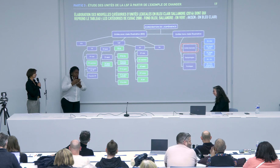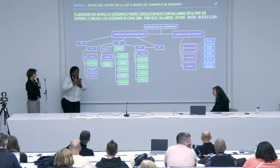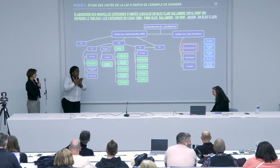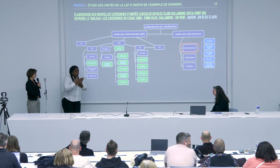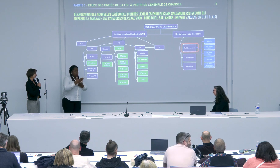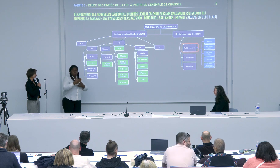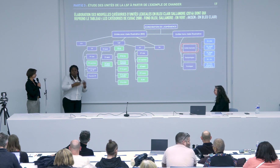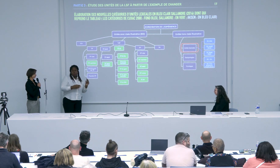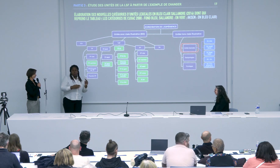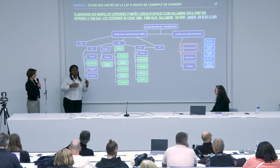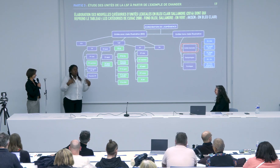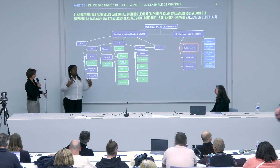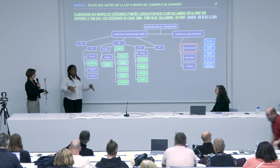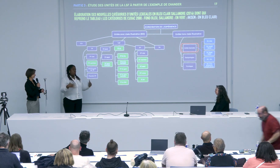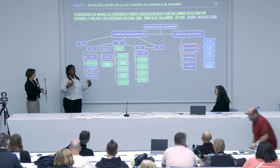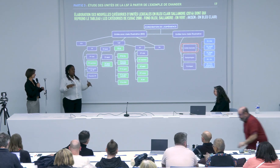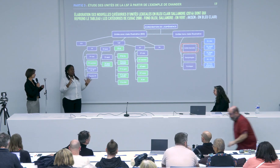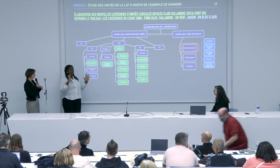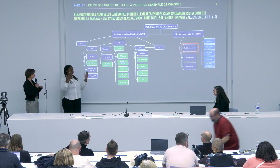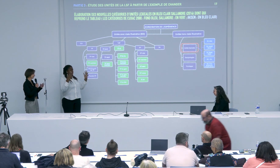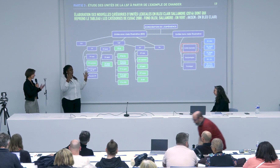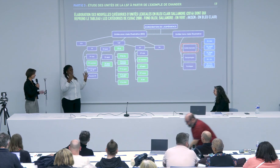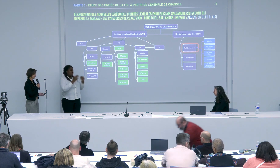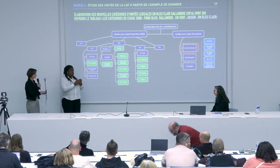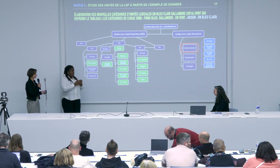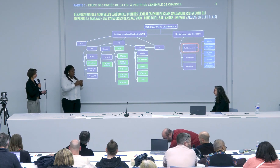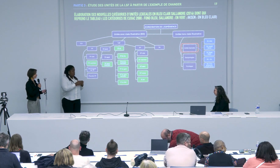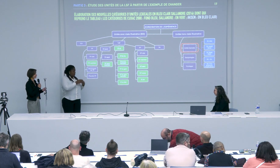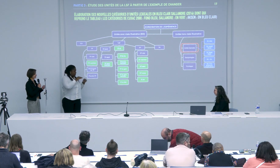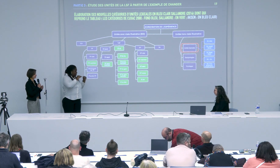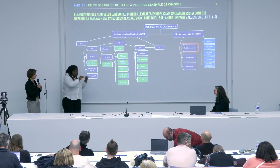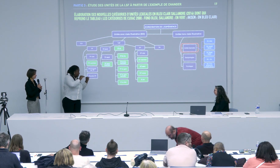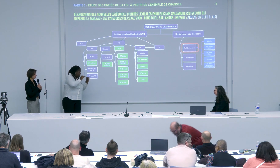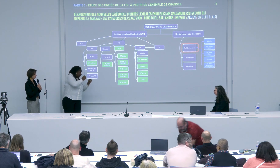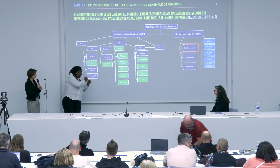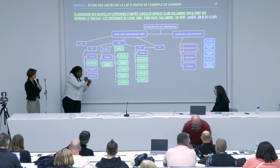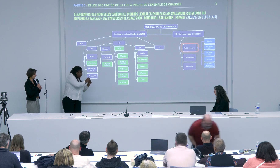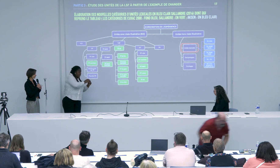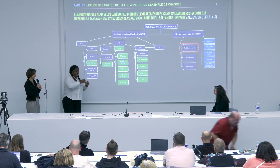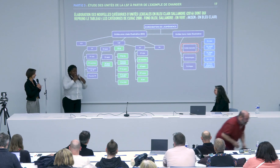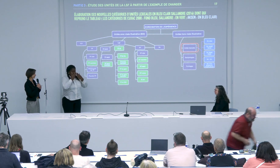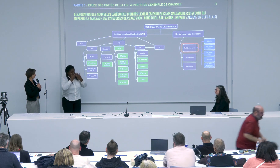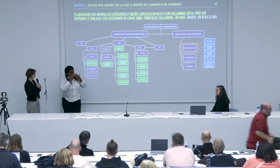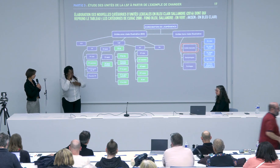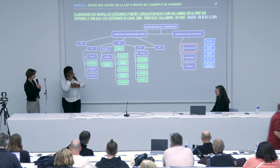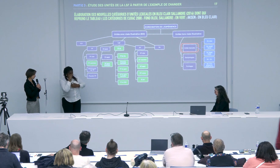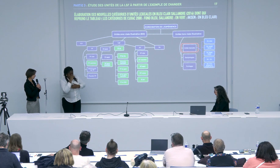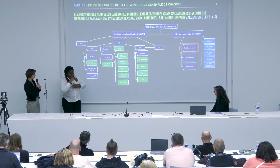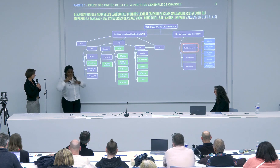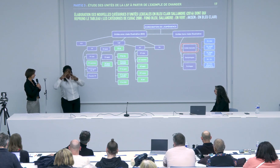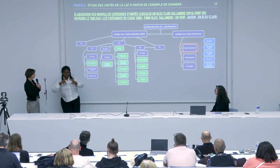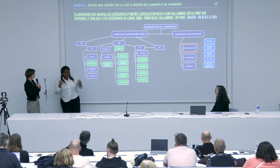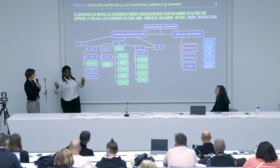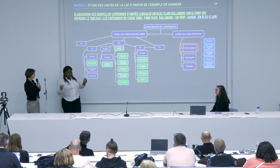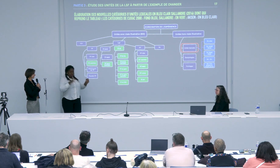pour tout ce cet aller-retour entre la vie d'enseignante la vie d'étudiante la vie d'étudiante chercheuse